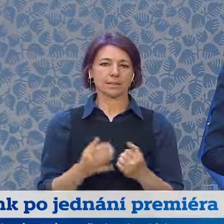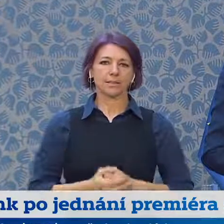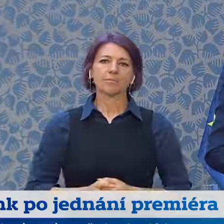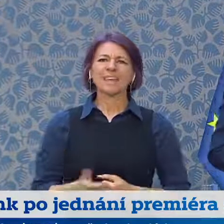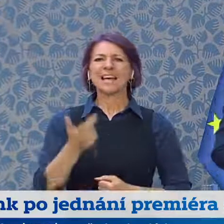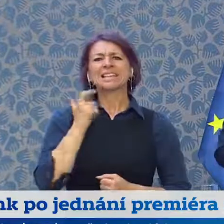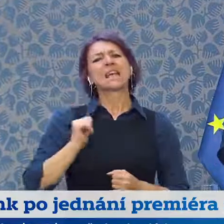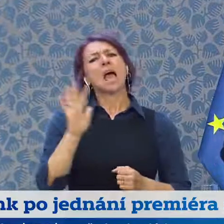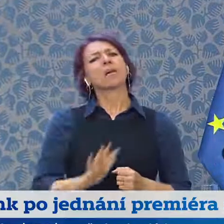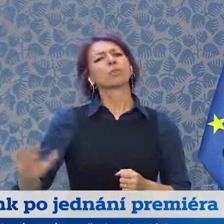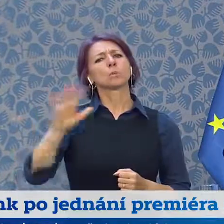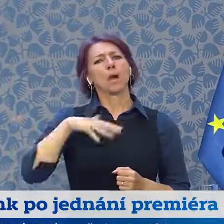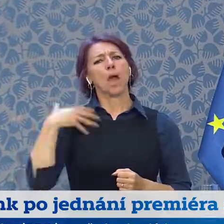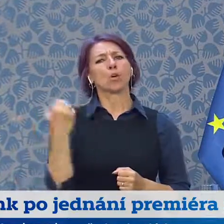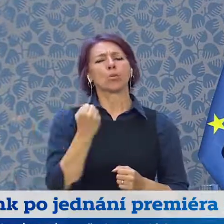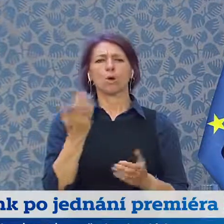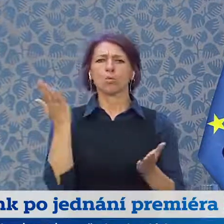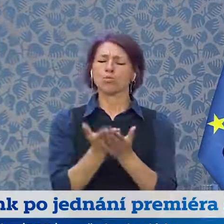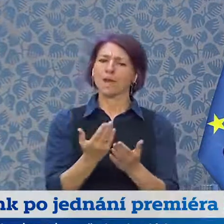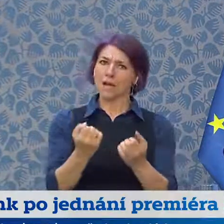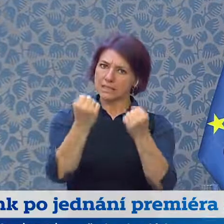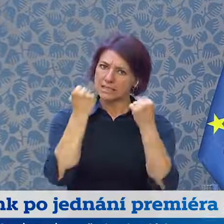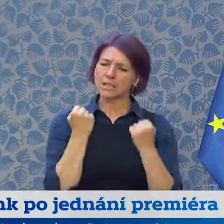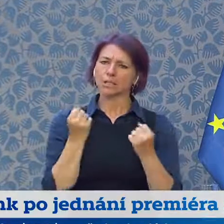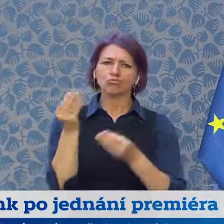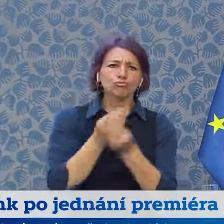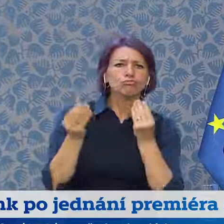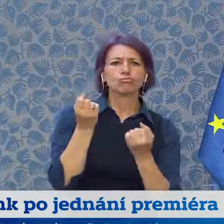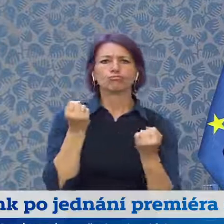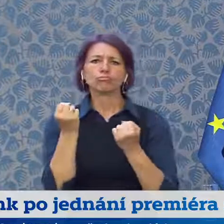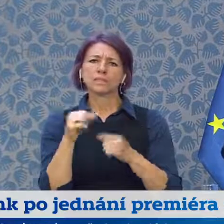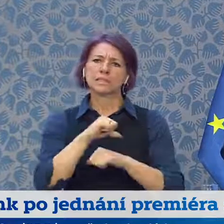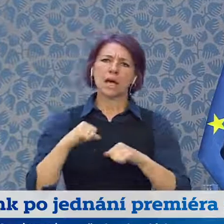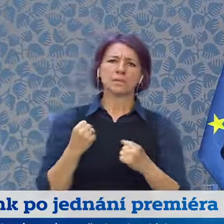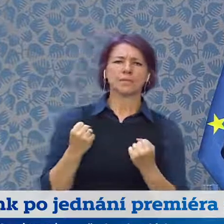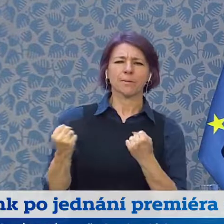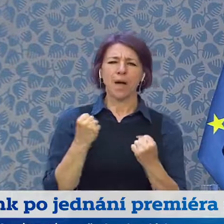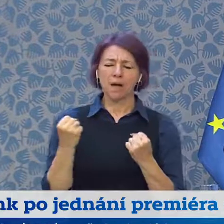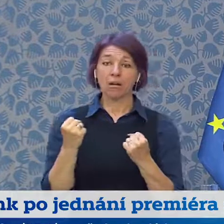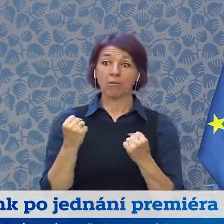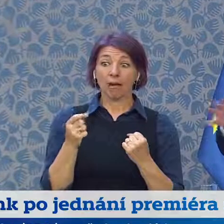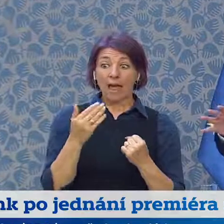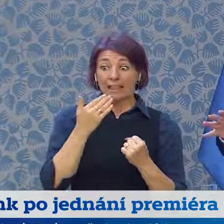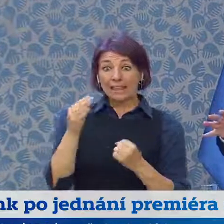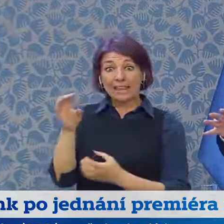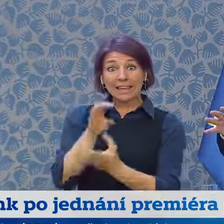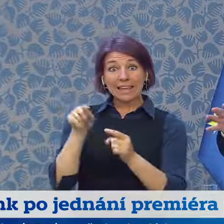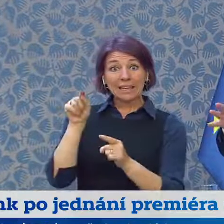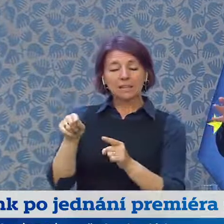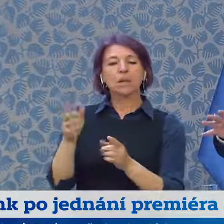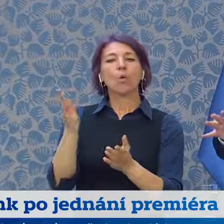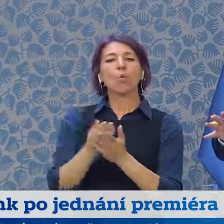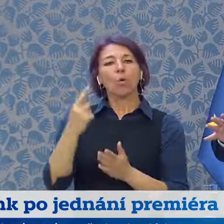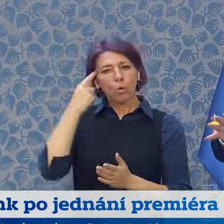odolnosti evropské ekonomiky, to je přece to, že i tato krize nás poučuje nejenom v oblasti